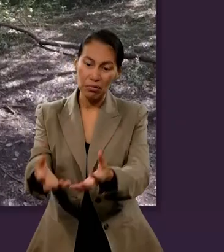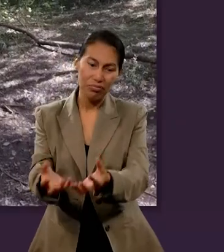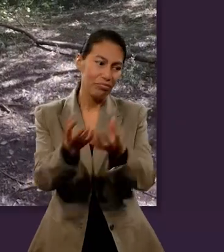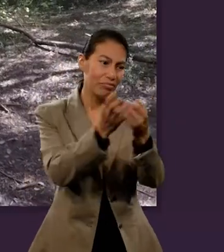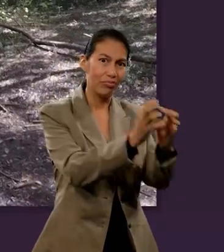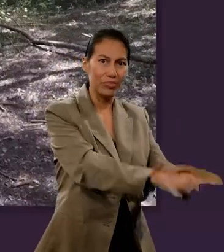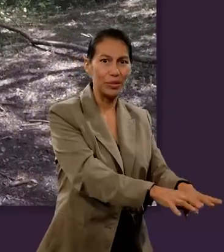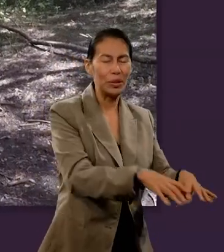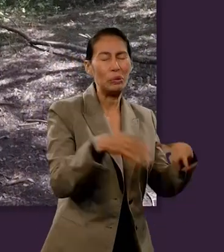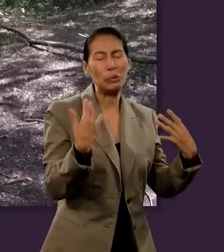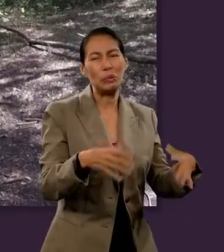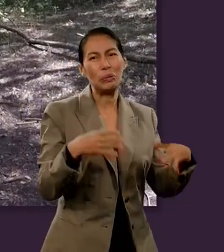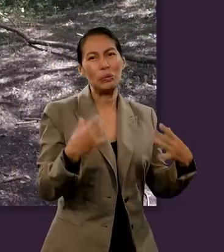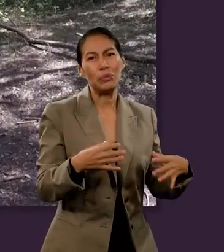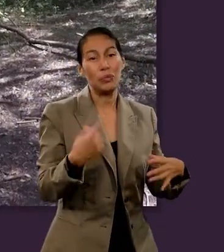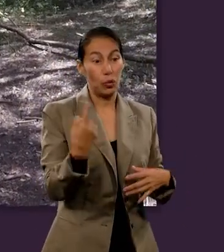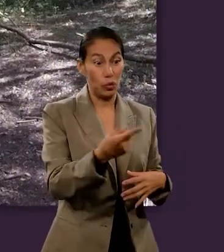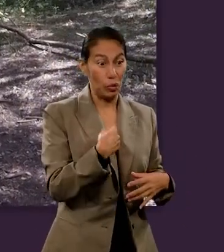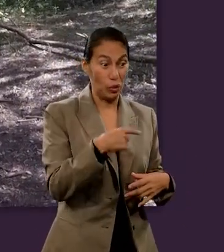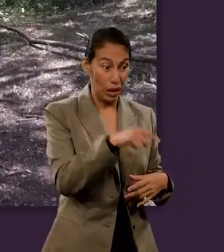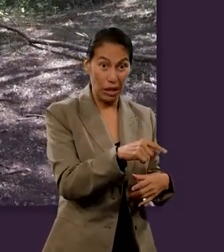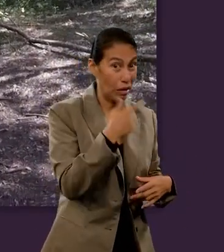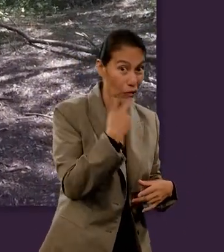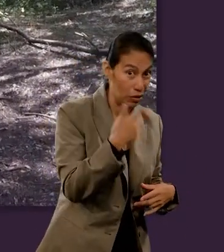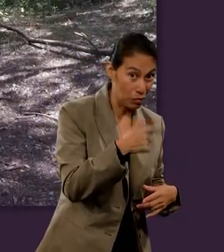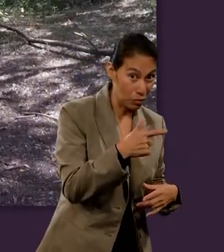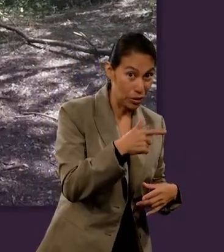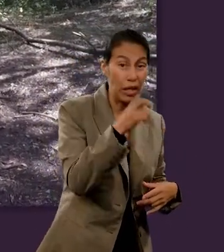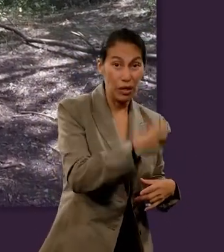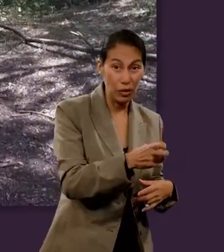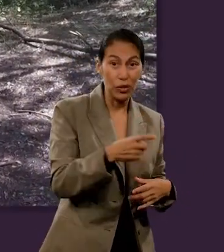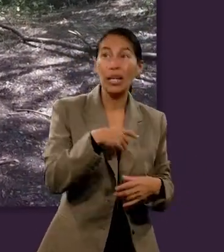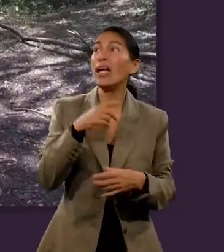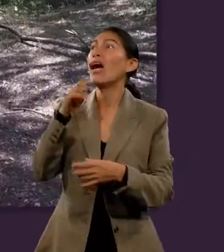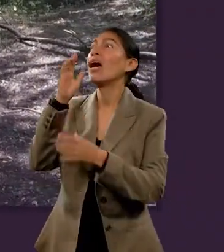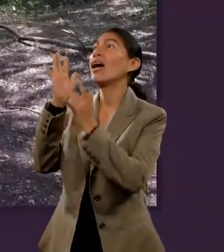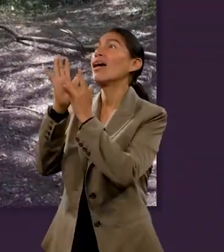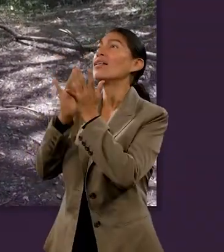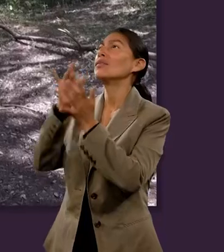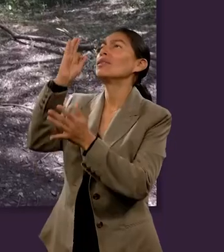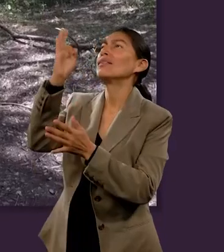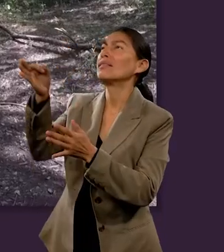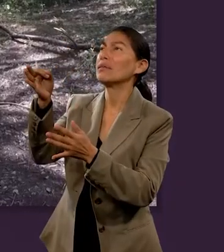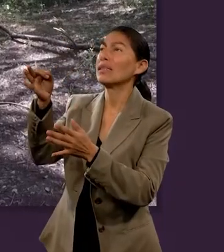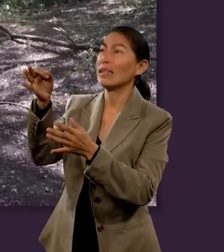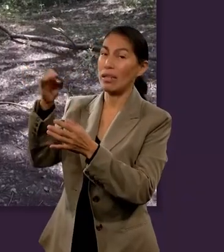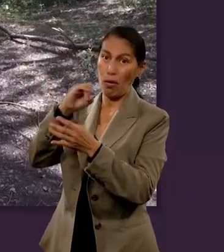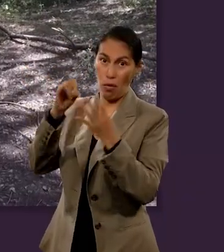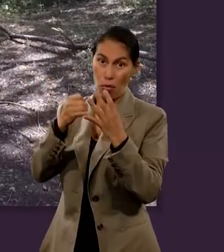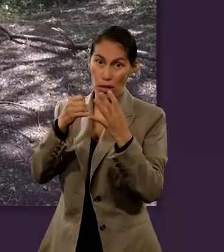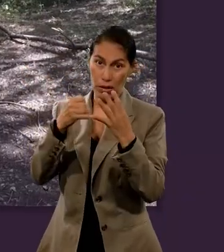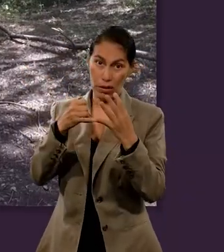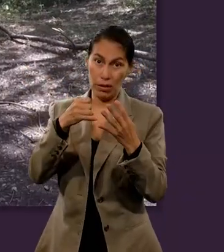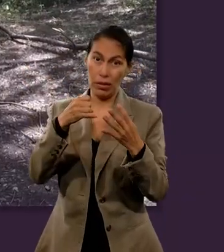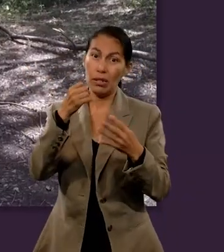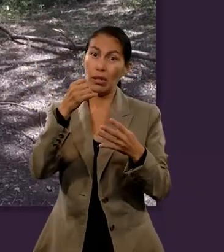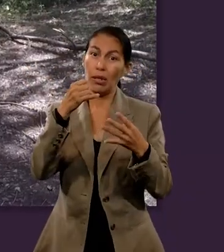inscrito en el libro de la vida fue lanzado al lago de fuego. Si no estás en el libro de la vida, quiere decir que para